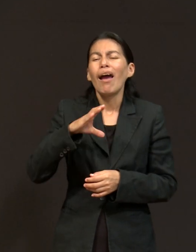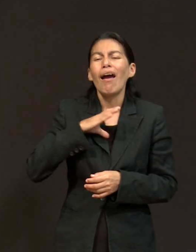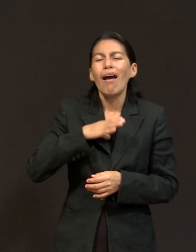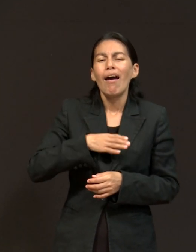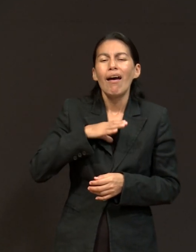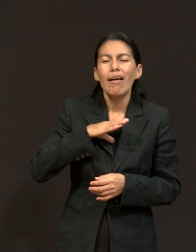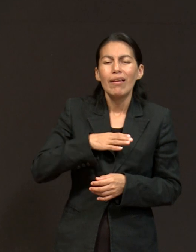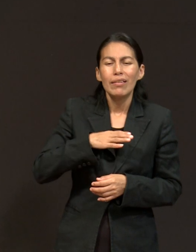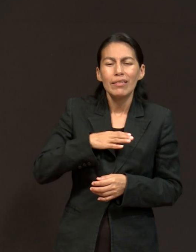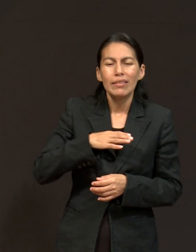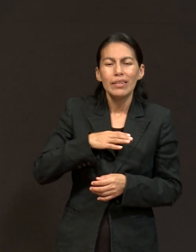Y yo veo,